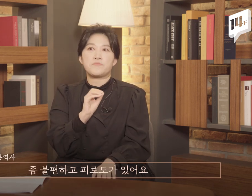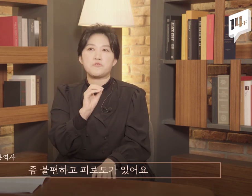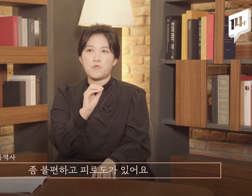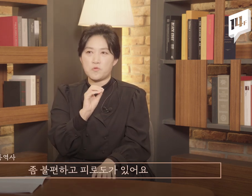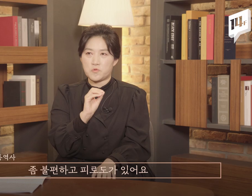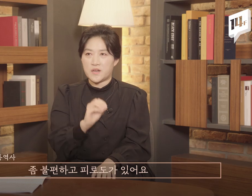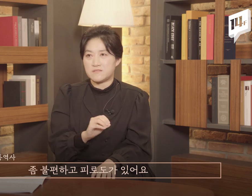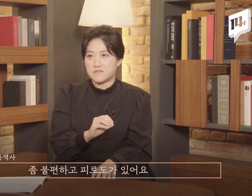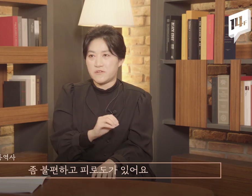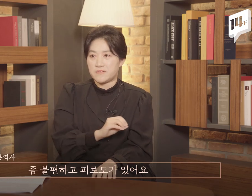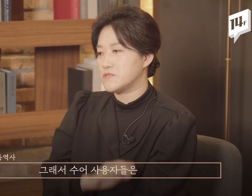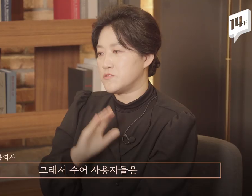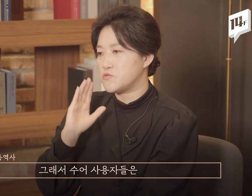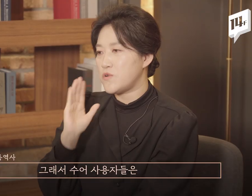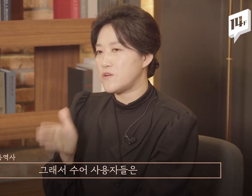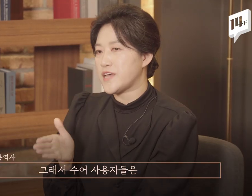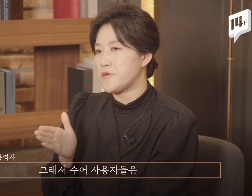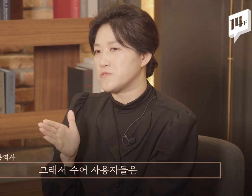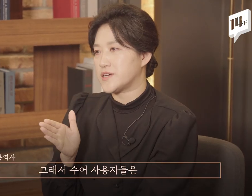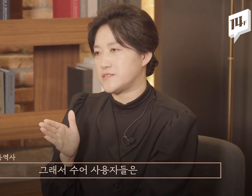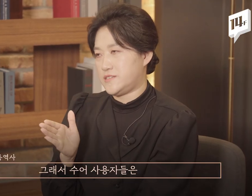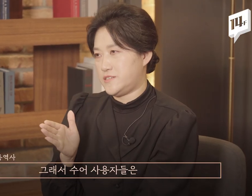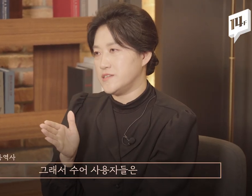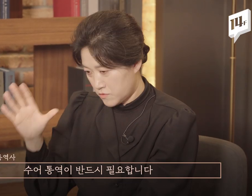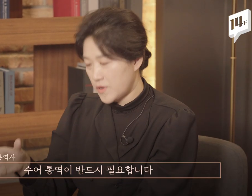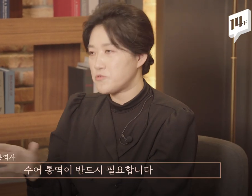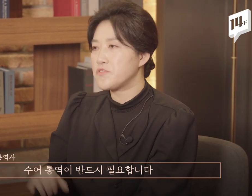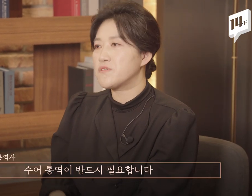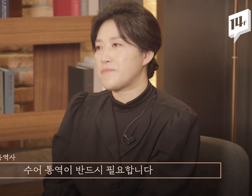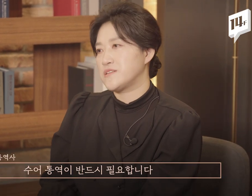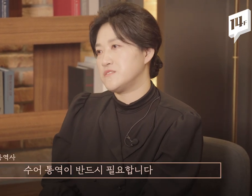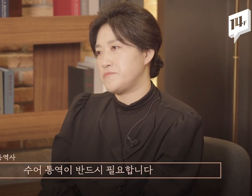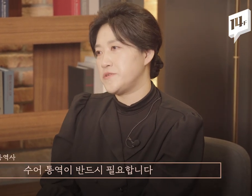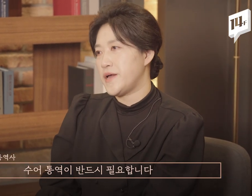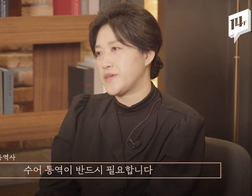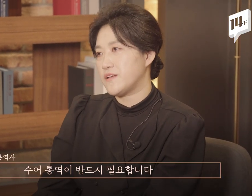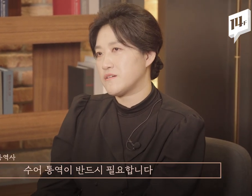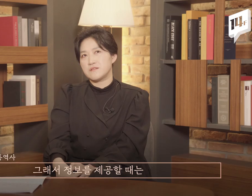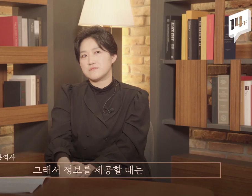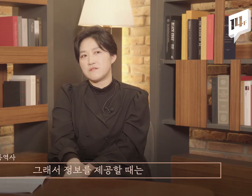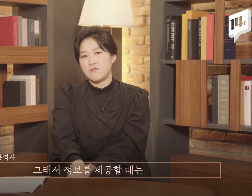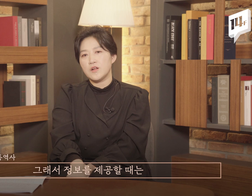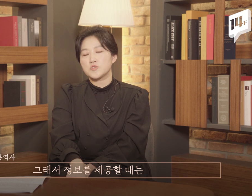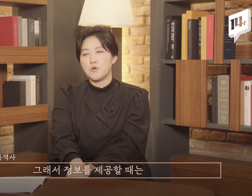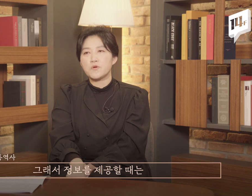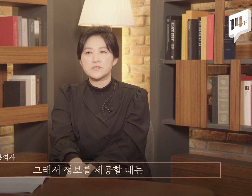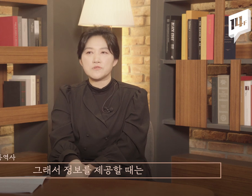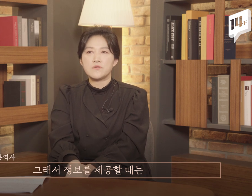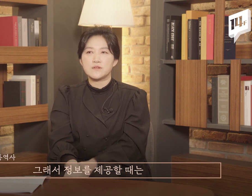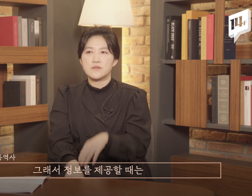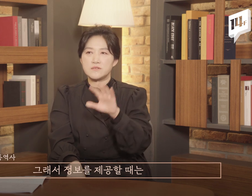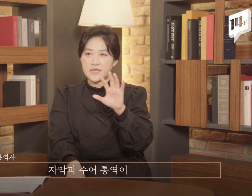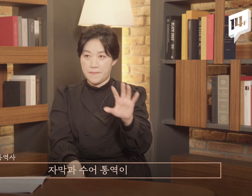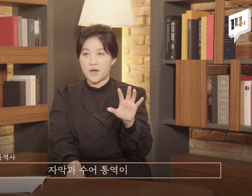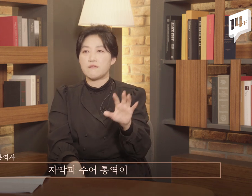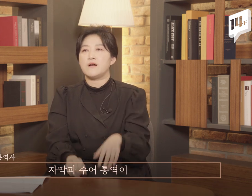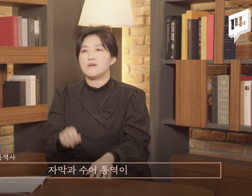피로도가 있어요. 그래서 수어 사용자들은 수화 통역이 반드시 필요합니다. 그래서 정보를 제공할 때는 자막과